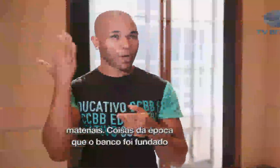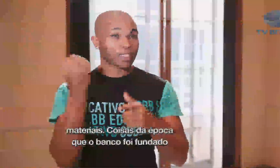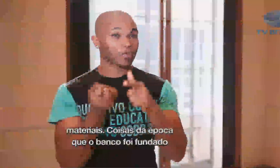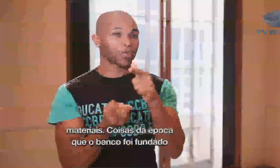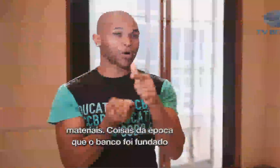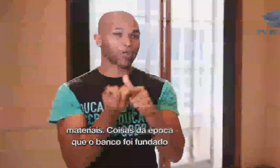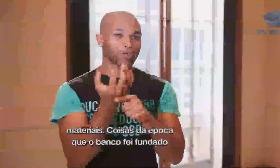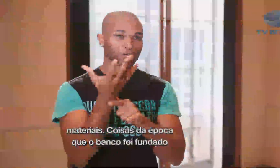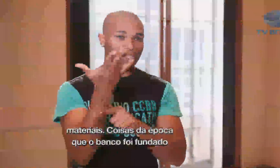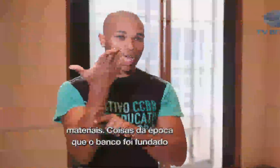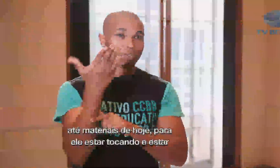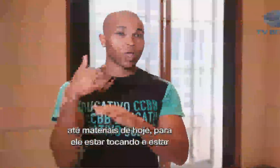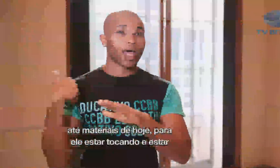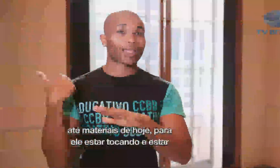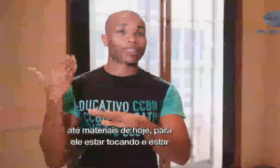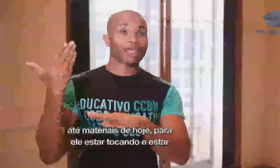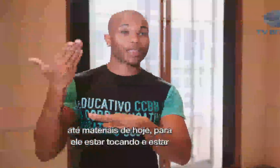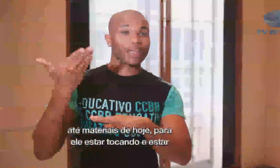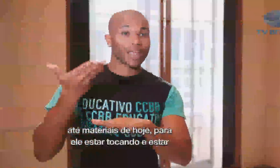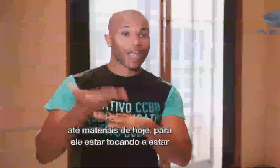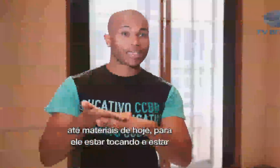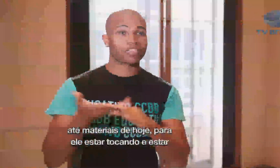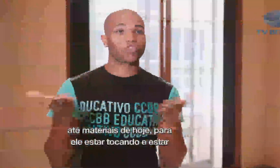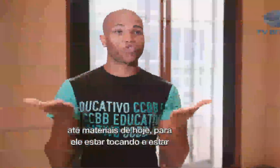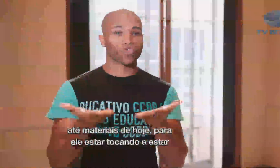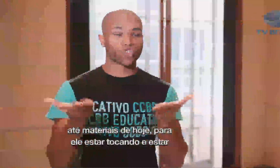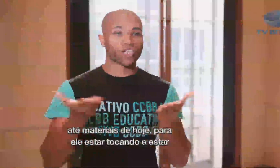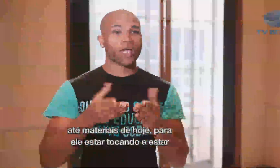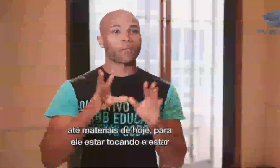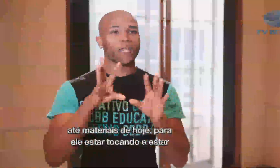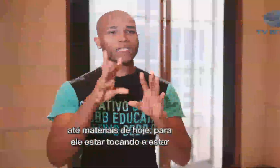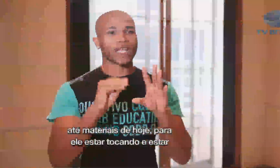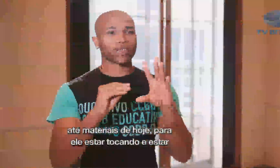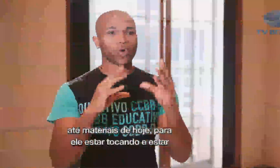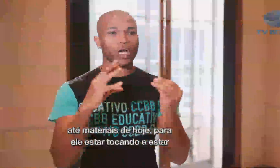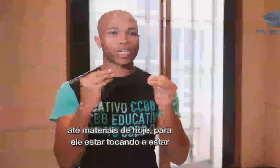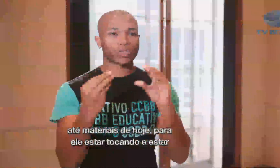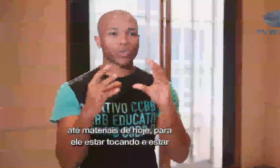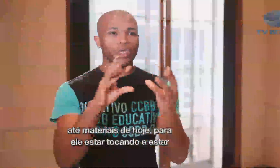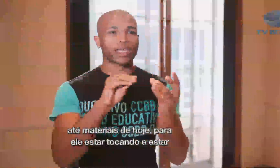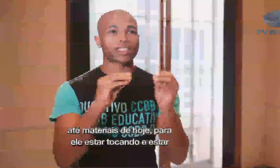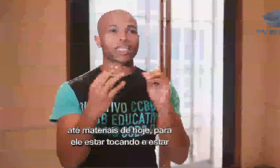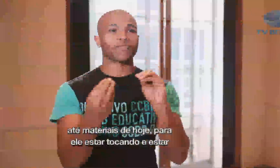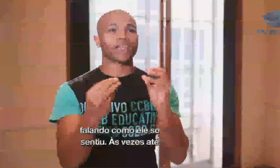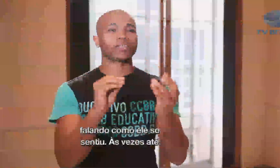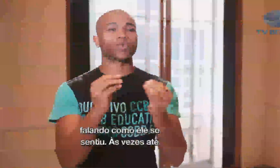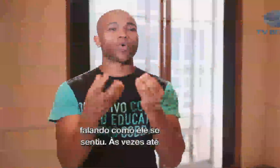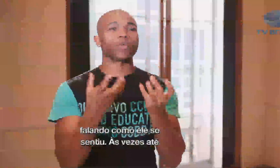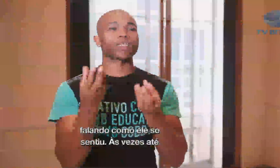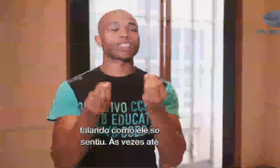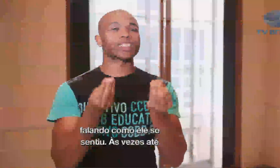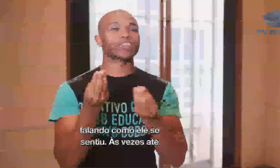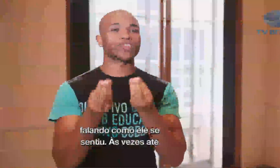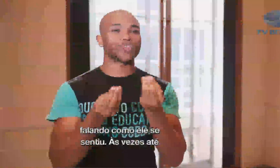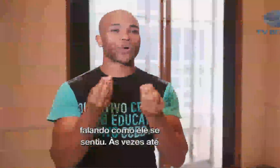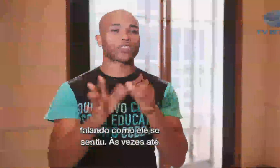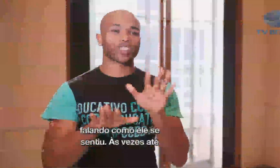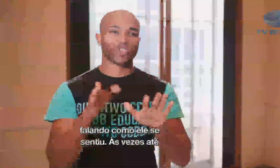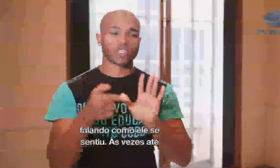que o Banco foi fundado, até materiais de hoje, para ele estar tocando, estar falando como ele se sentiu. Às vezes nós até